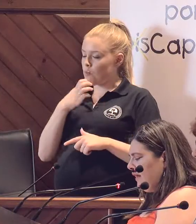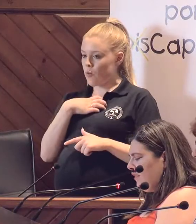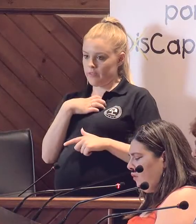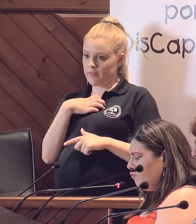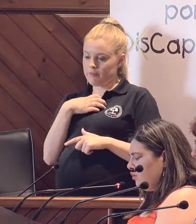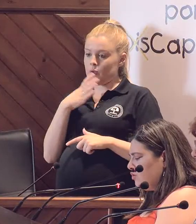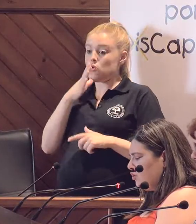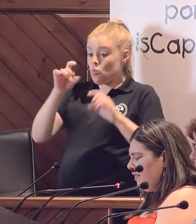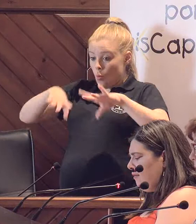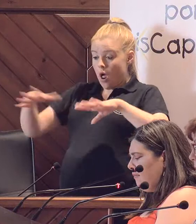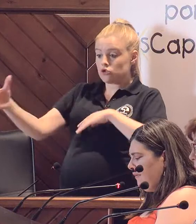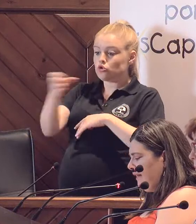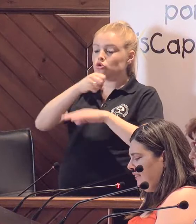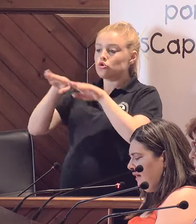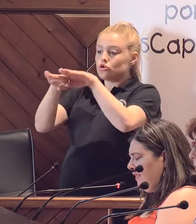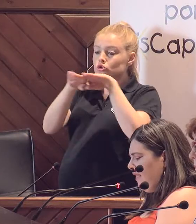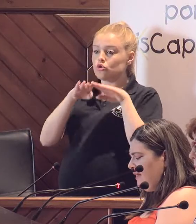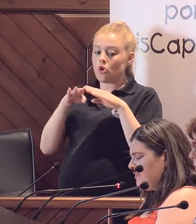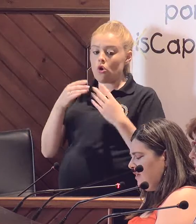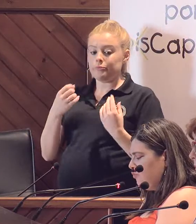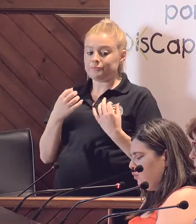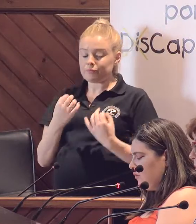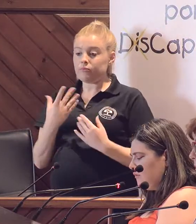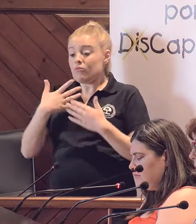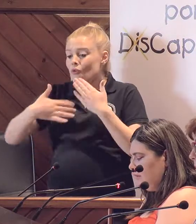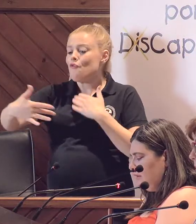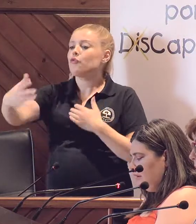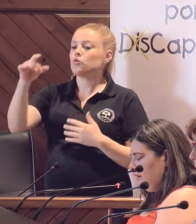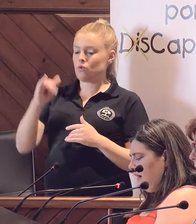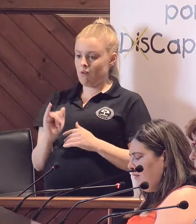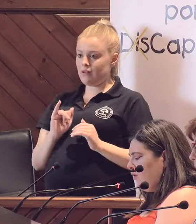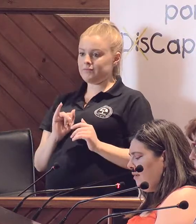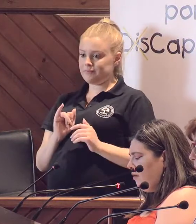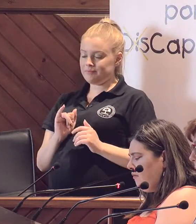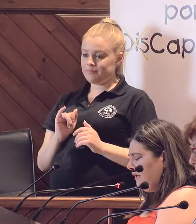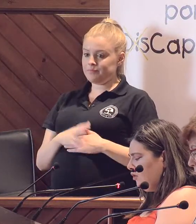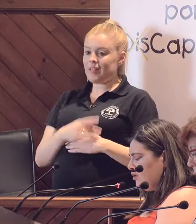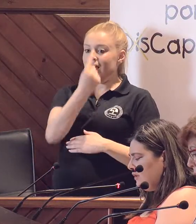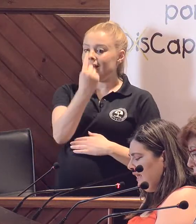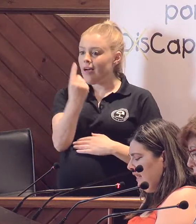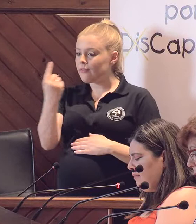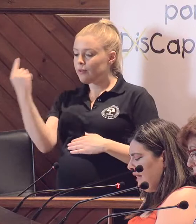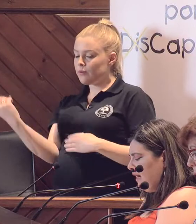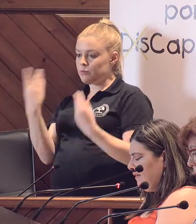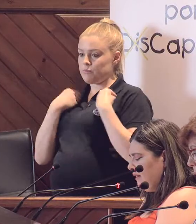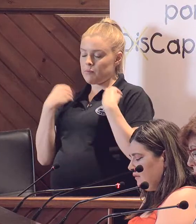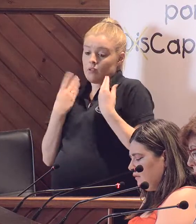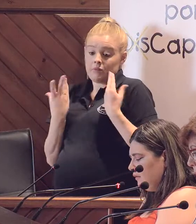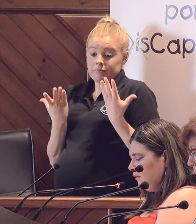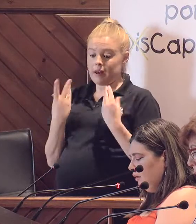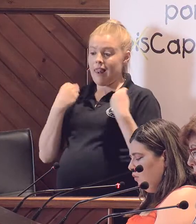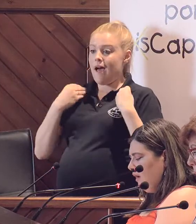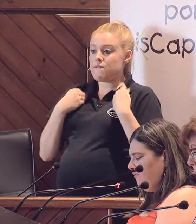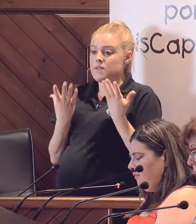Porque, al igual que todo el mundo, nosotros debe establecer la idea de que sí hay futuro. Cada uno debe vivir con la suerte que le depara la vida.